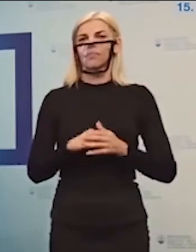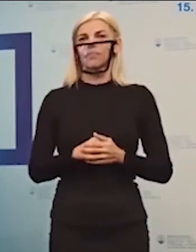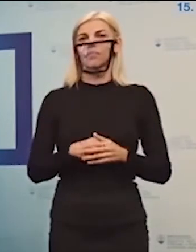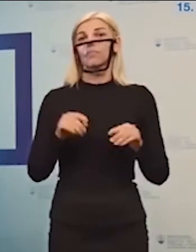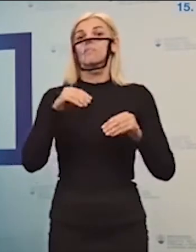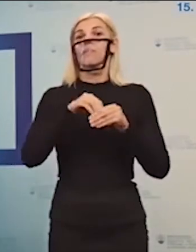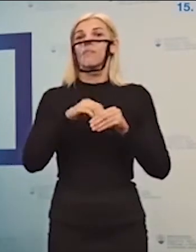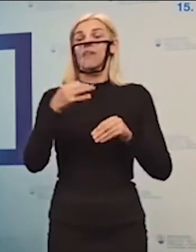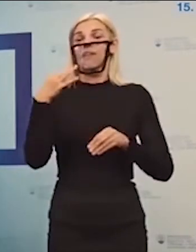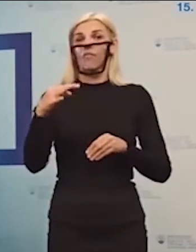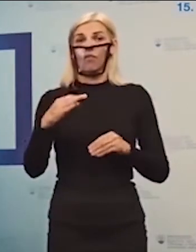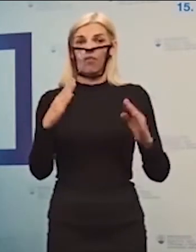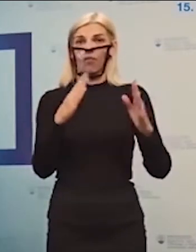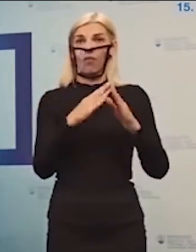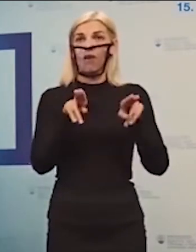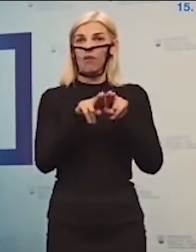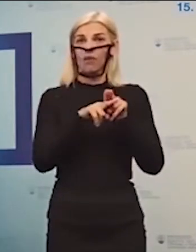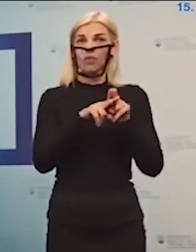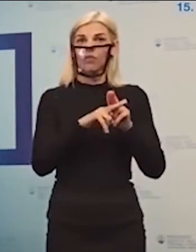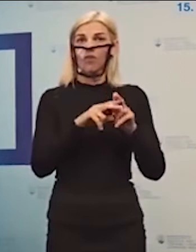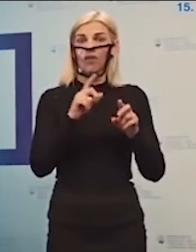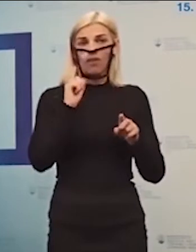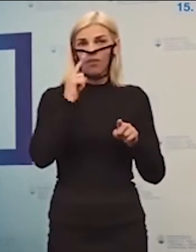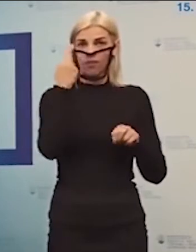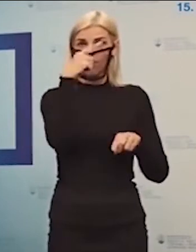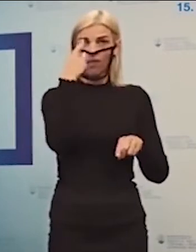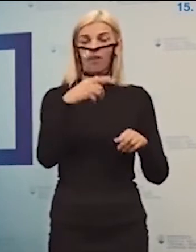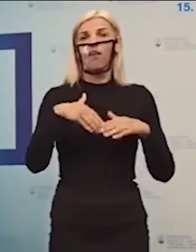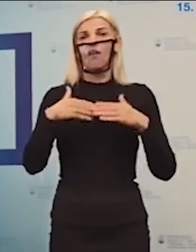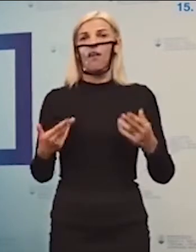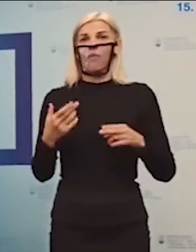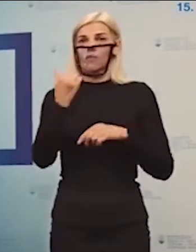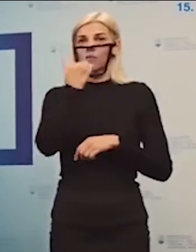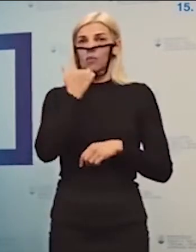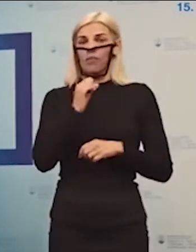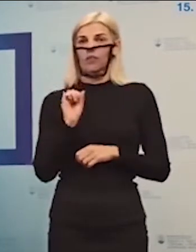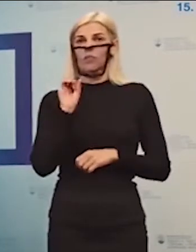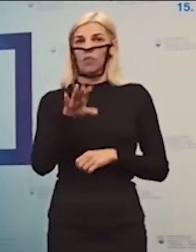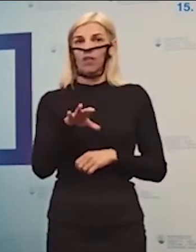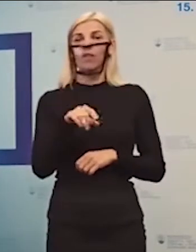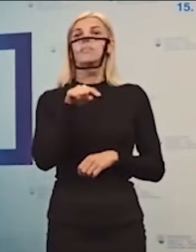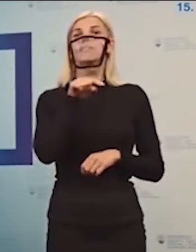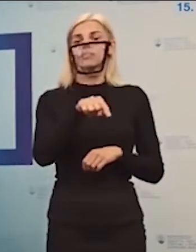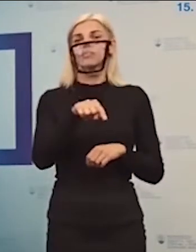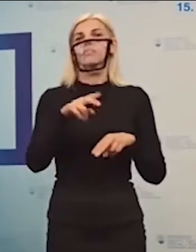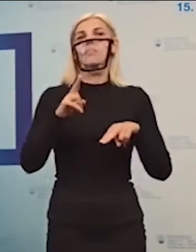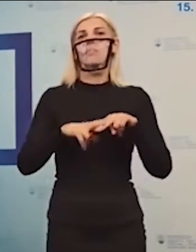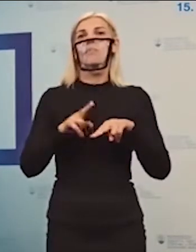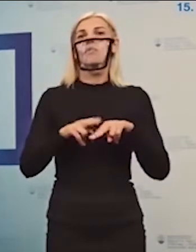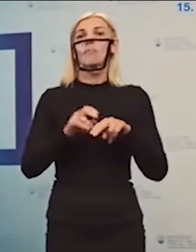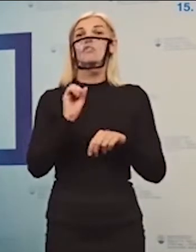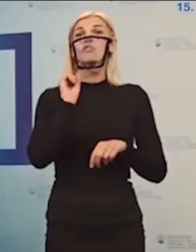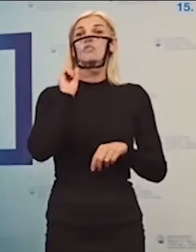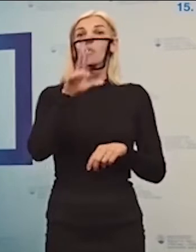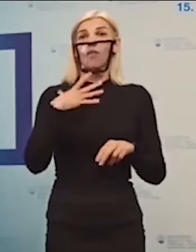vzdelávať rodičia, alebo budú môcť byť v alternatívnej neštatnej škôlke. Toto bude schvalovať a kontrolovať tá kmeňová